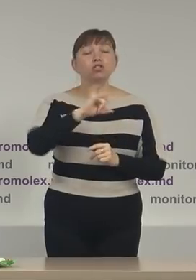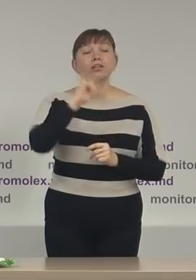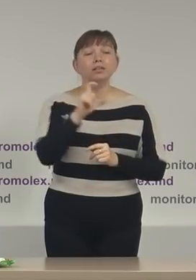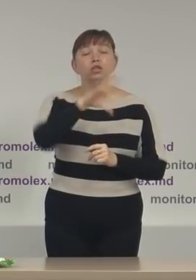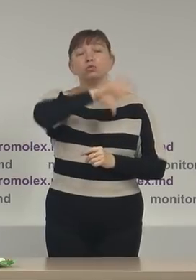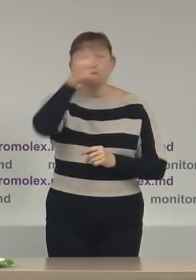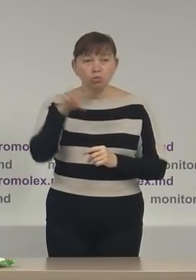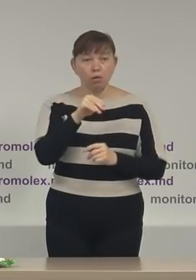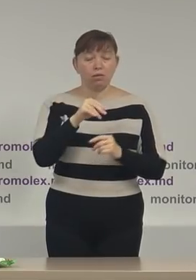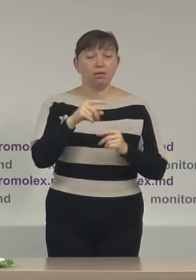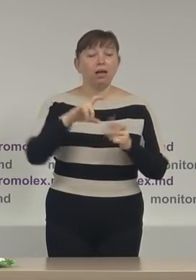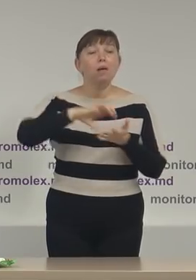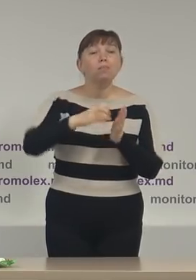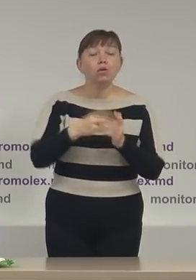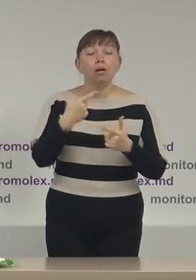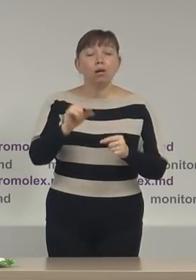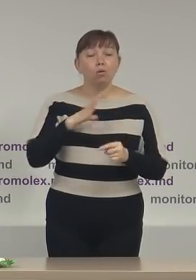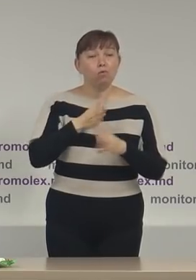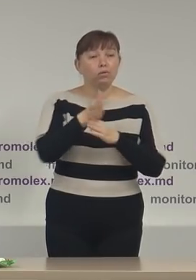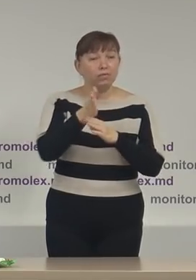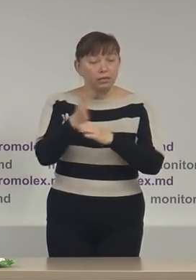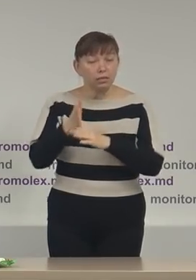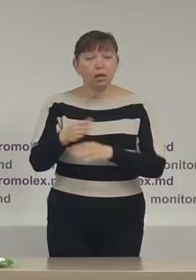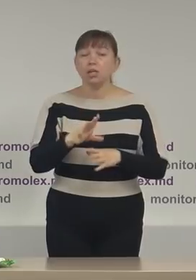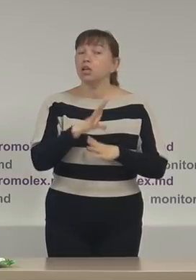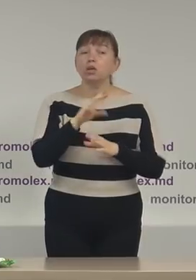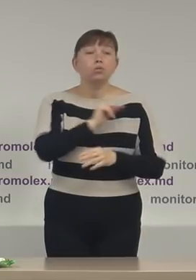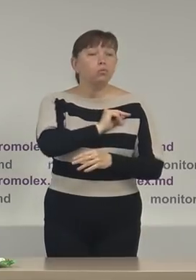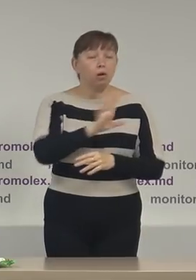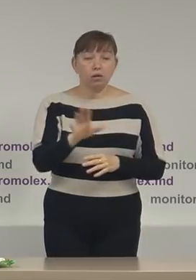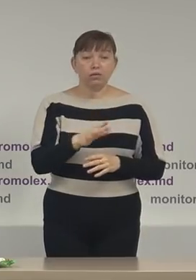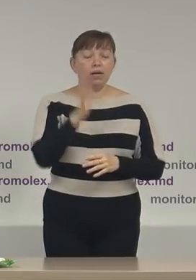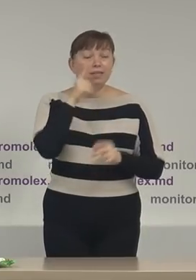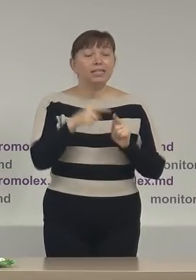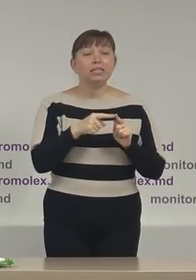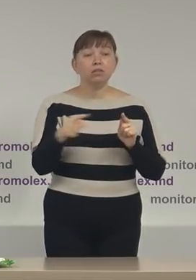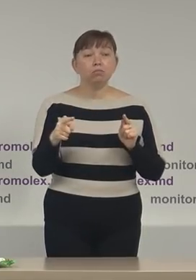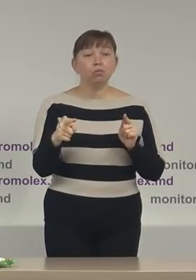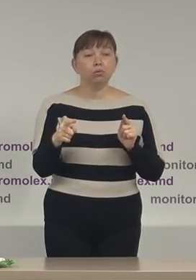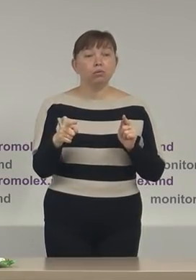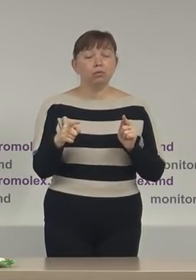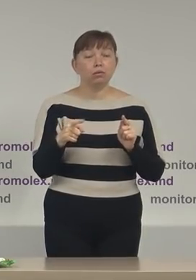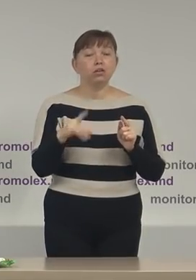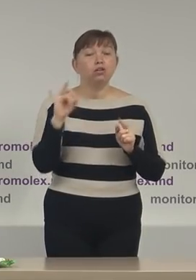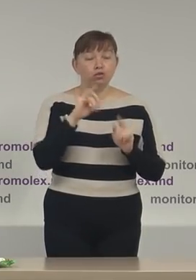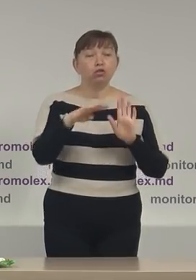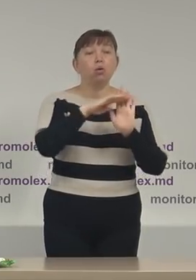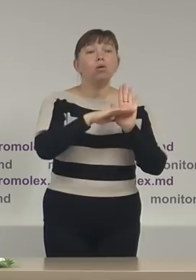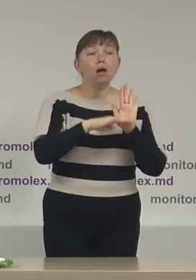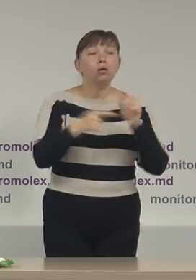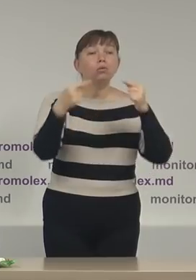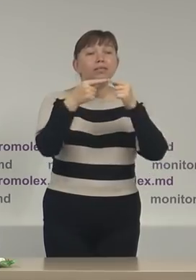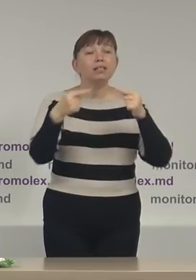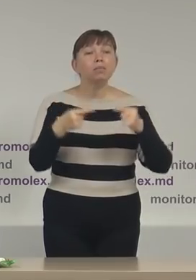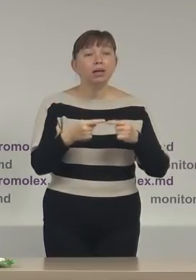birourile vizitate nu activează în timpul și orarul stabilit